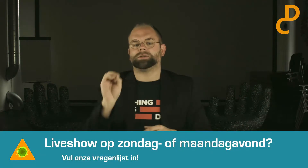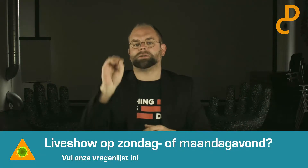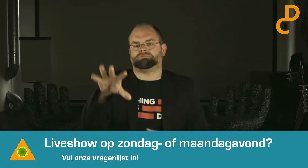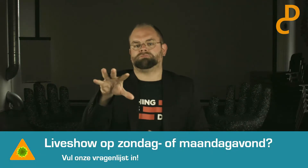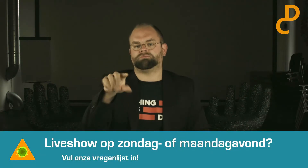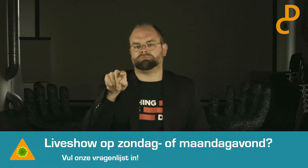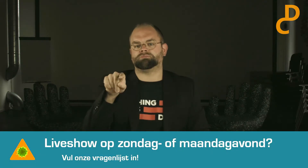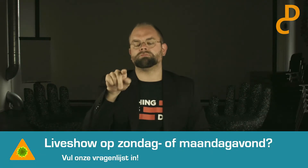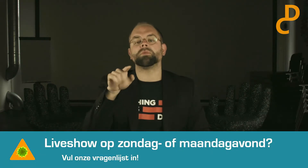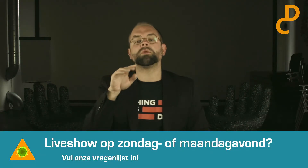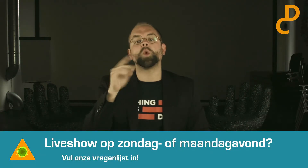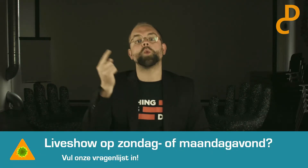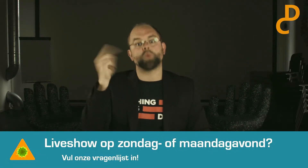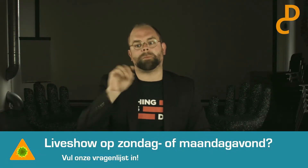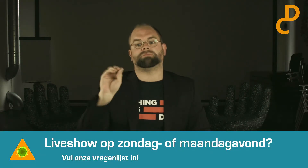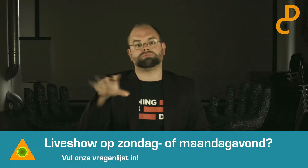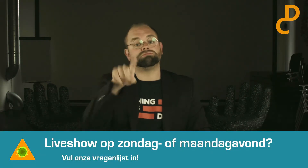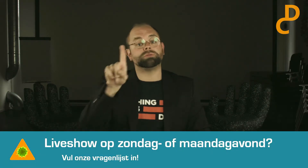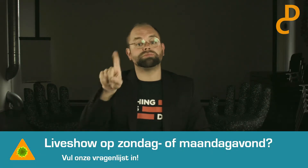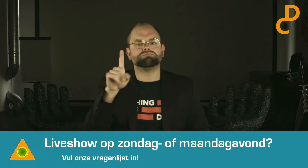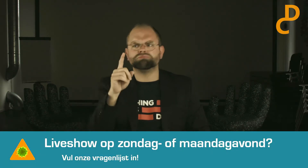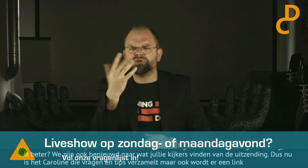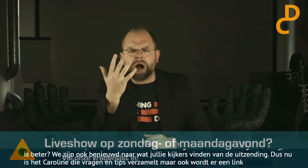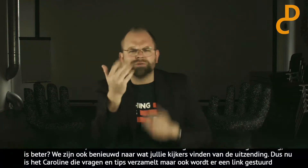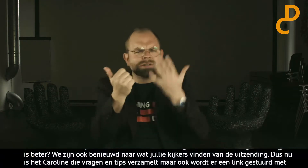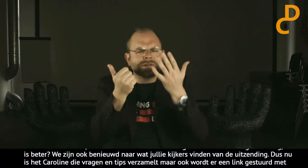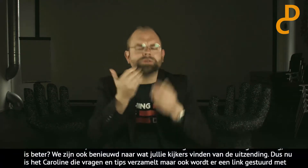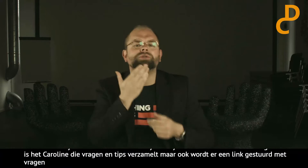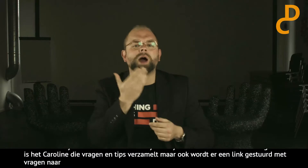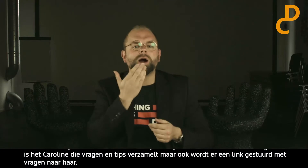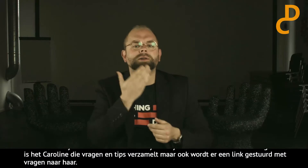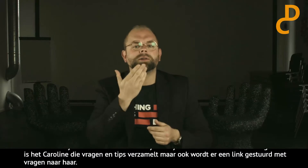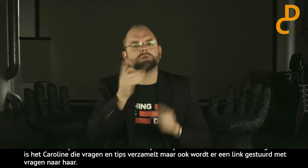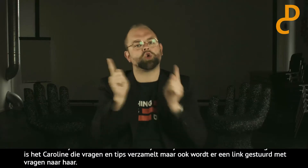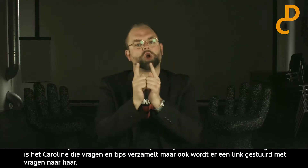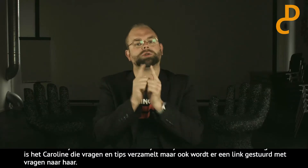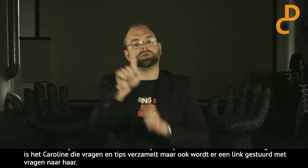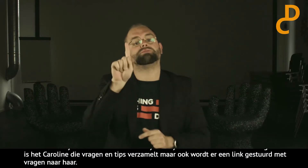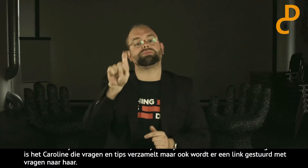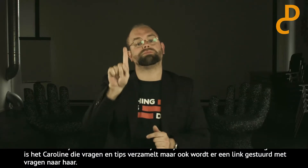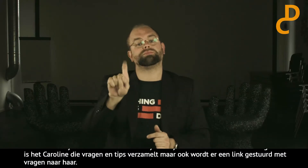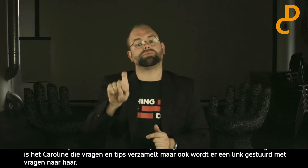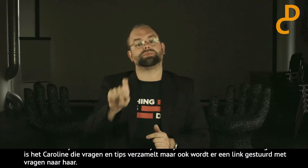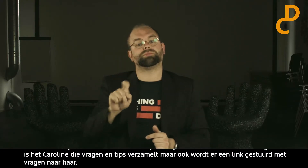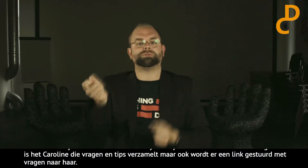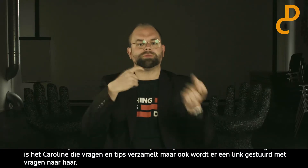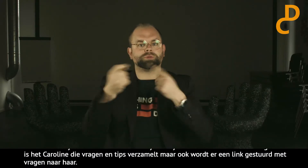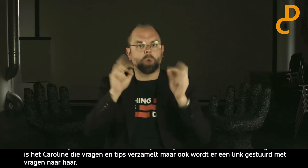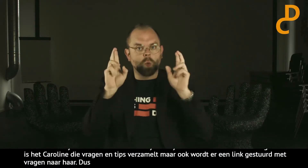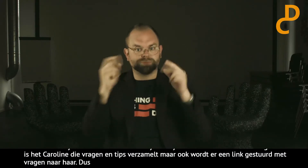een link gestuurd met vragen naar haar. Dus die komen nog van vijf of zes vragen, korte vragen. Die kan je even zo aanklikken.